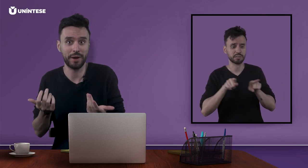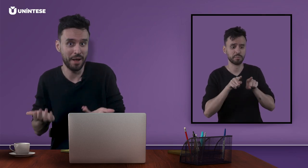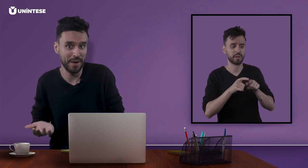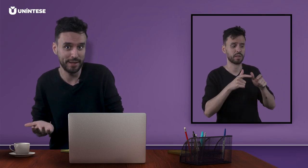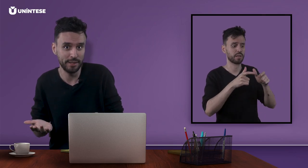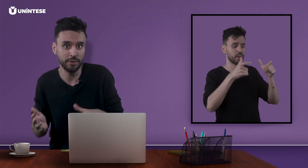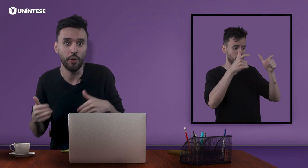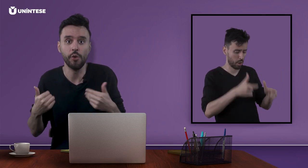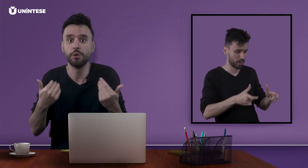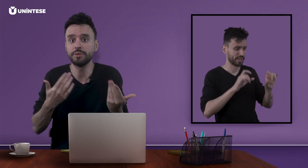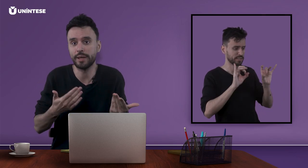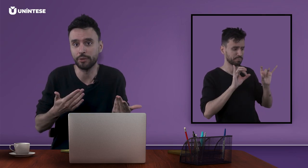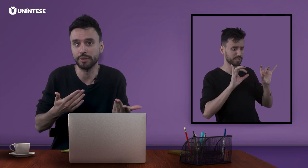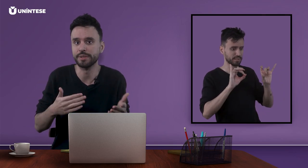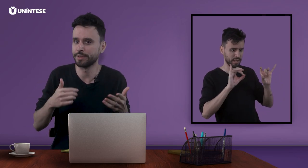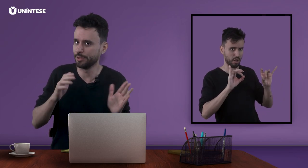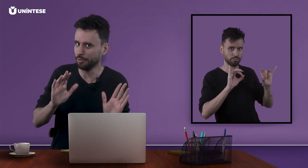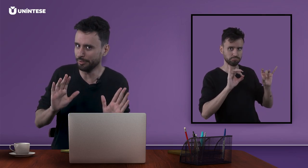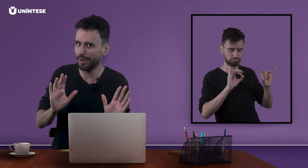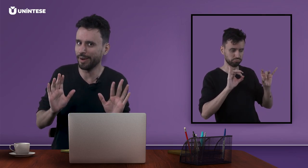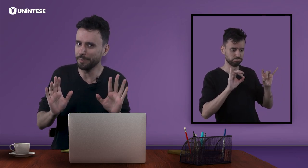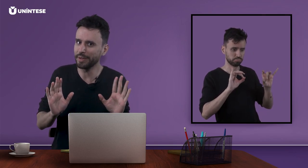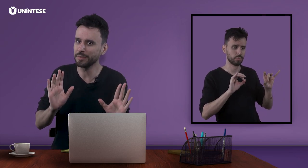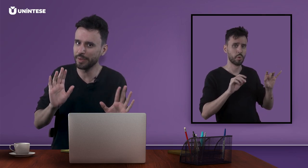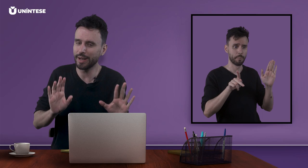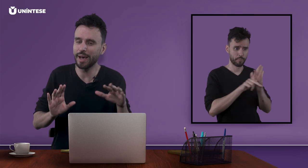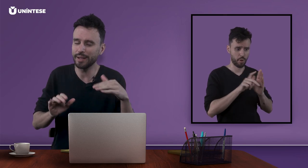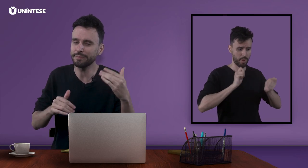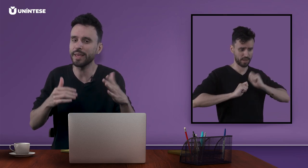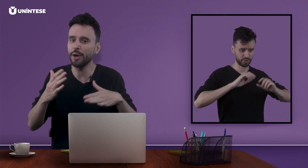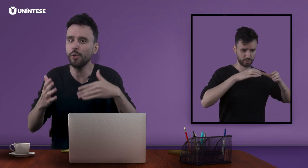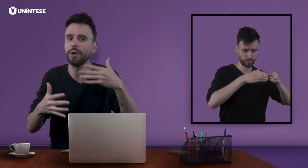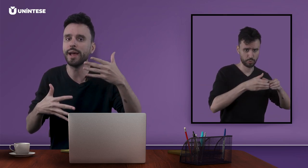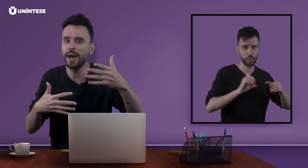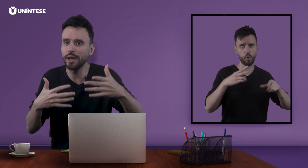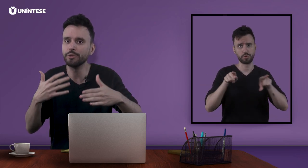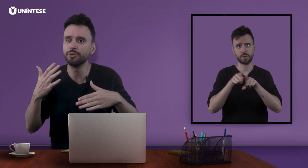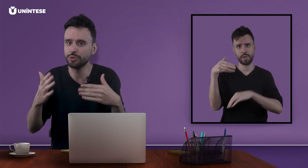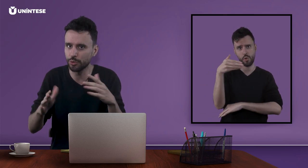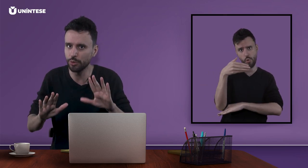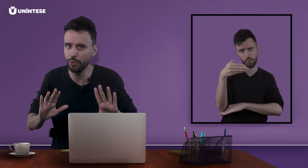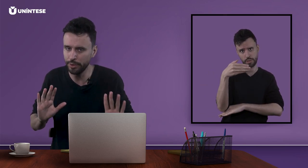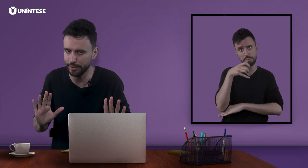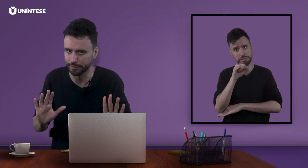o camarim ou hotel, se houver, para esperar até o horário do show ocorrer.